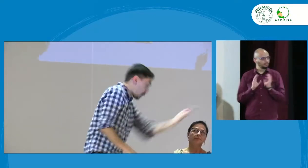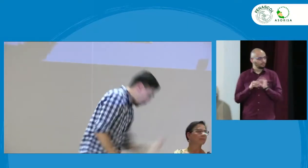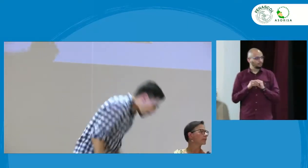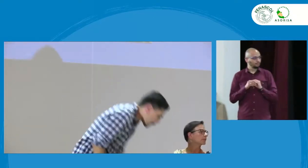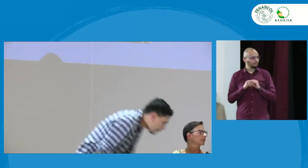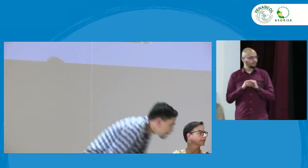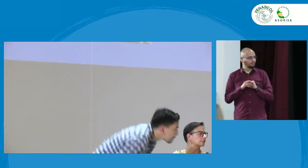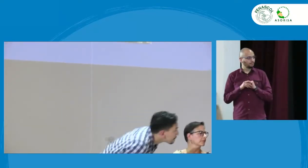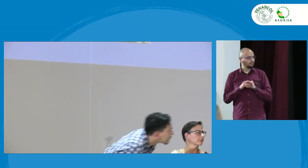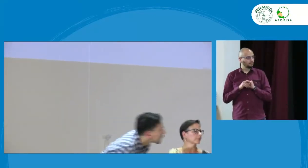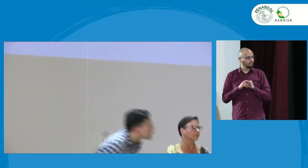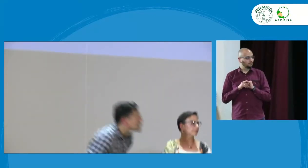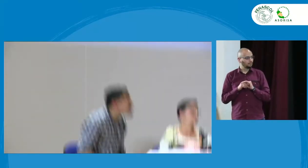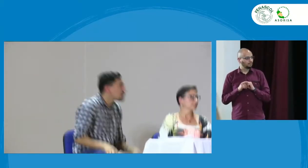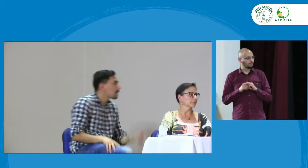obligatoriedad del decreto 1421